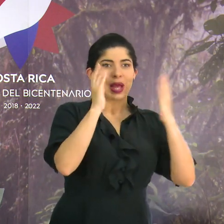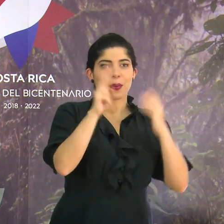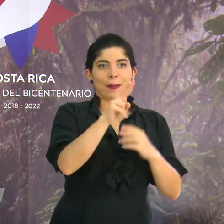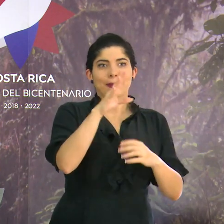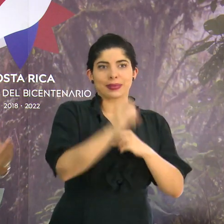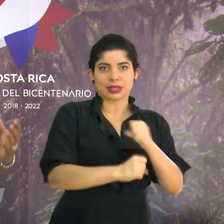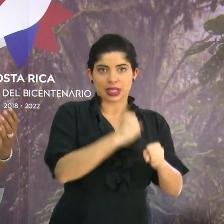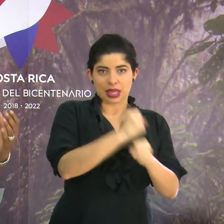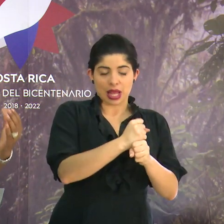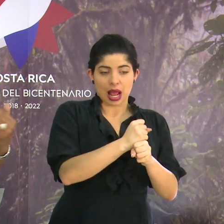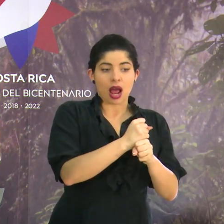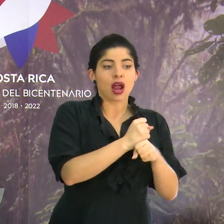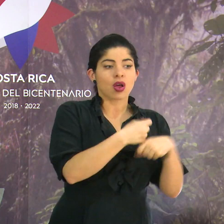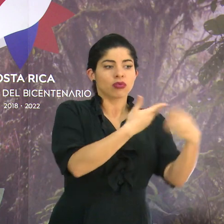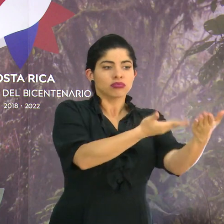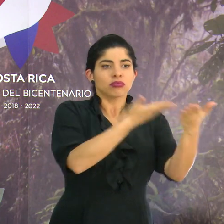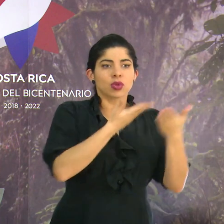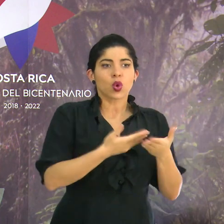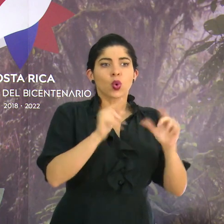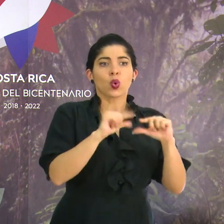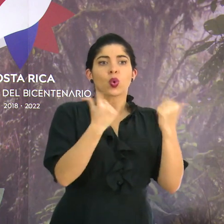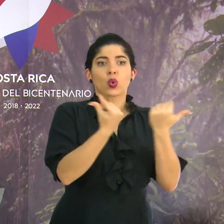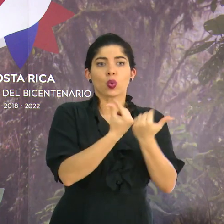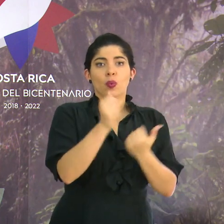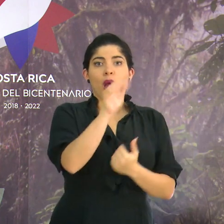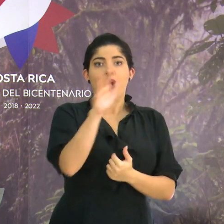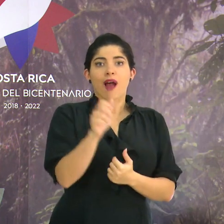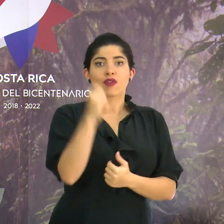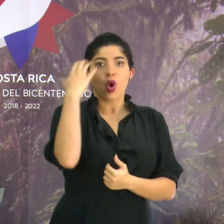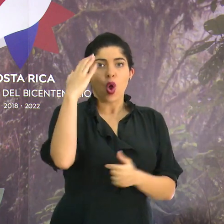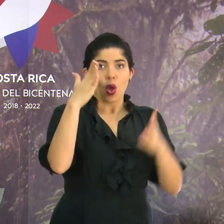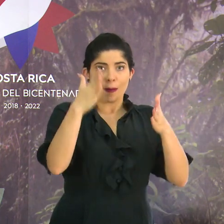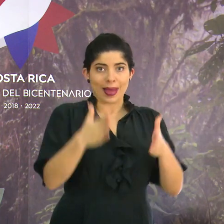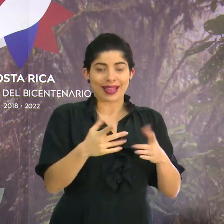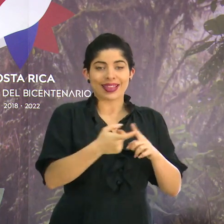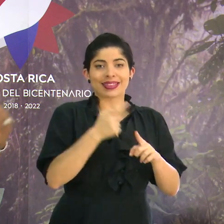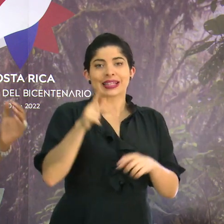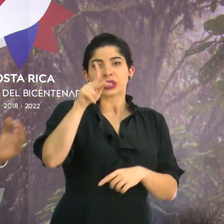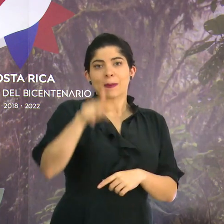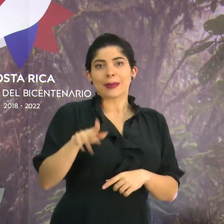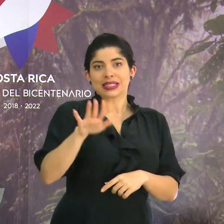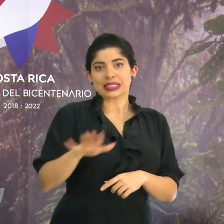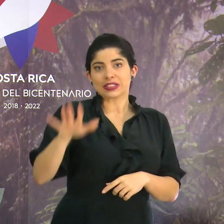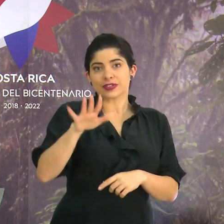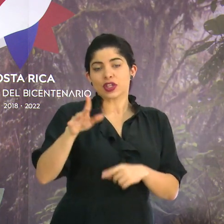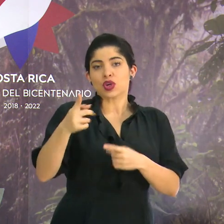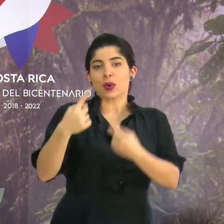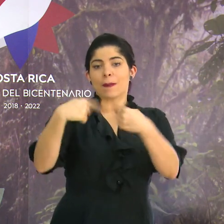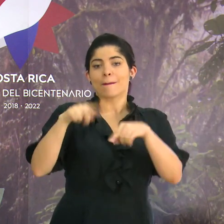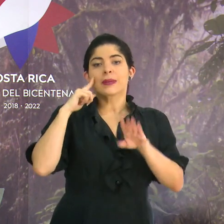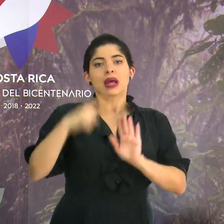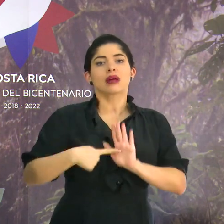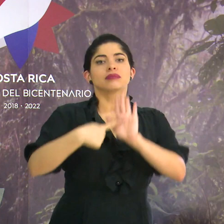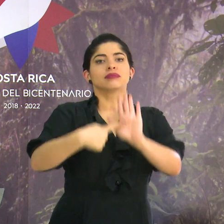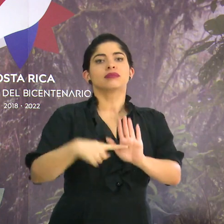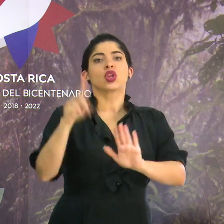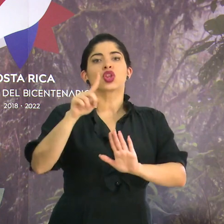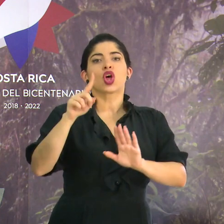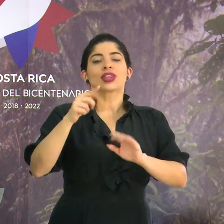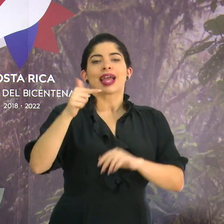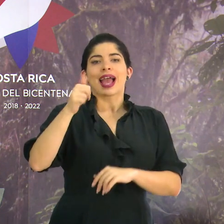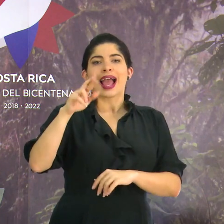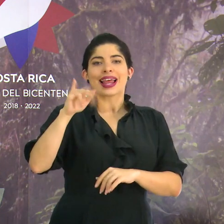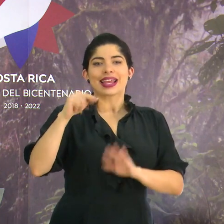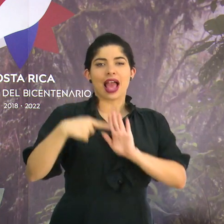Bicentenario, trae un grupo de afrocolombianos del Pacífico que se presentarán en la Galería Nacional,